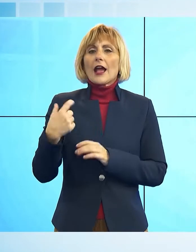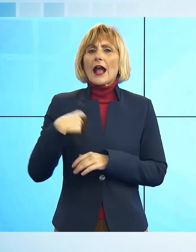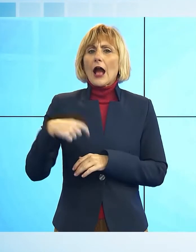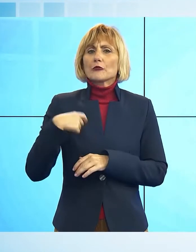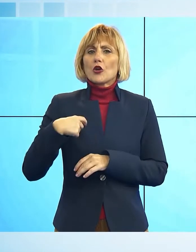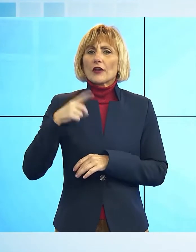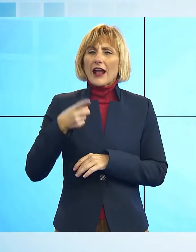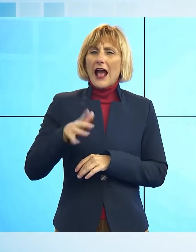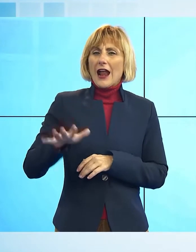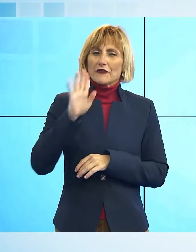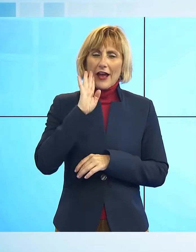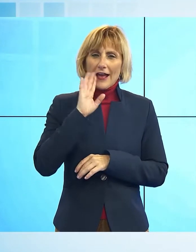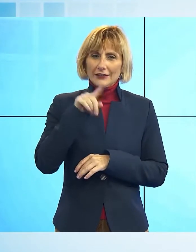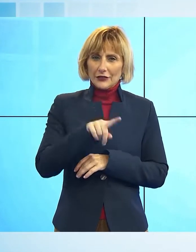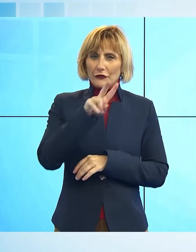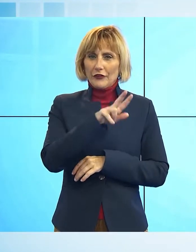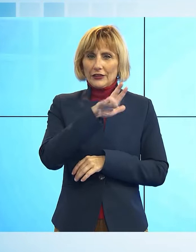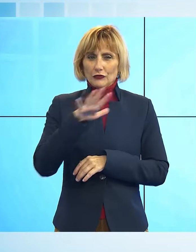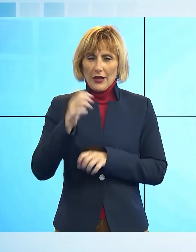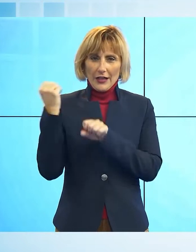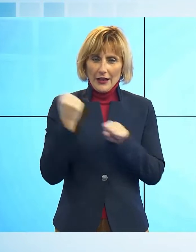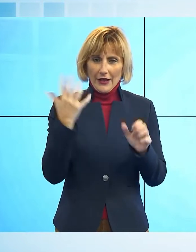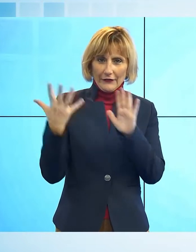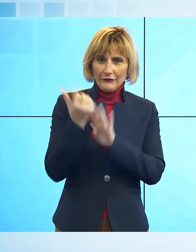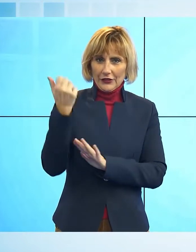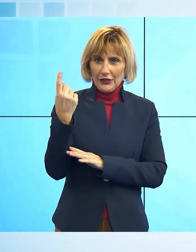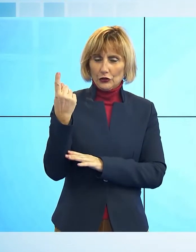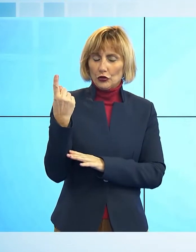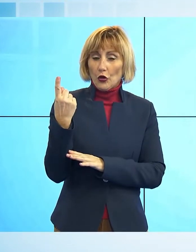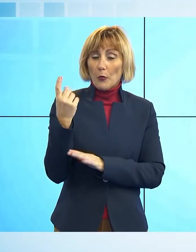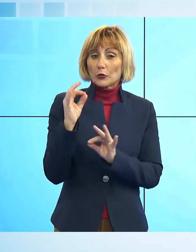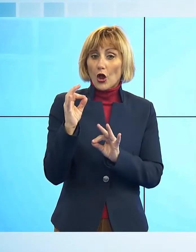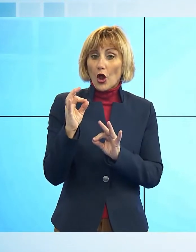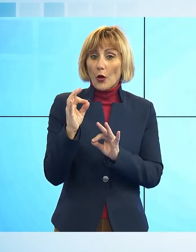ovvero nella 25esima edizione della corsa prenatalizia.